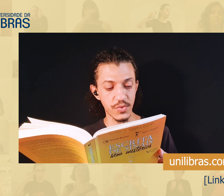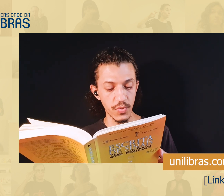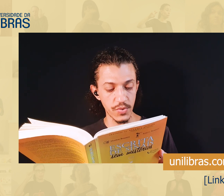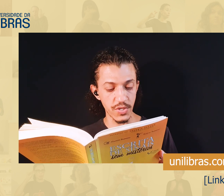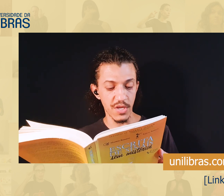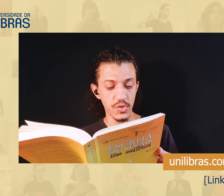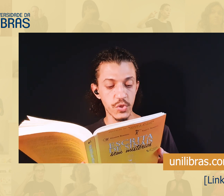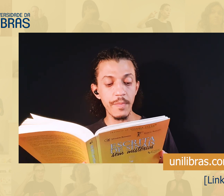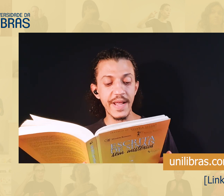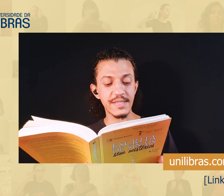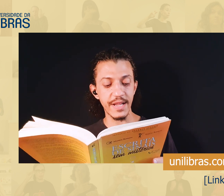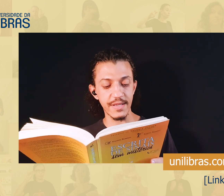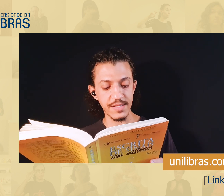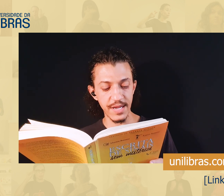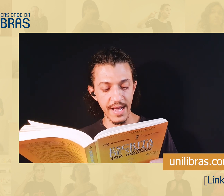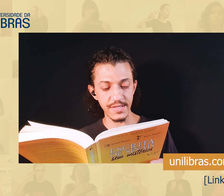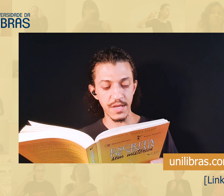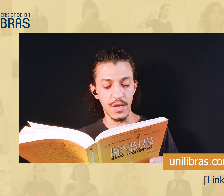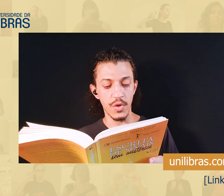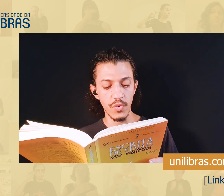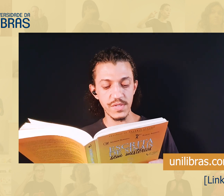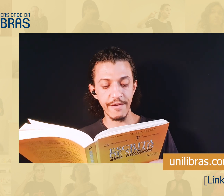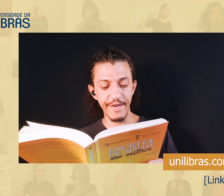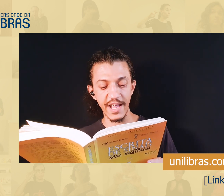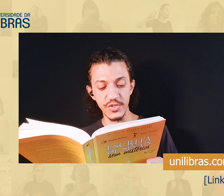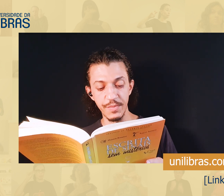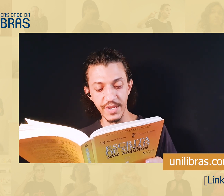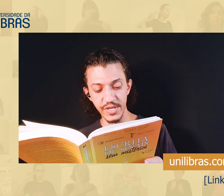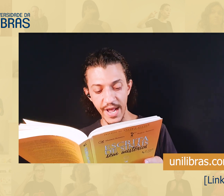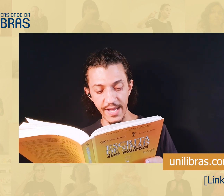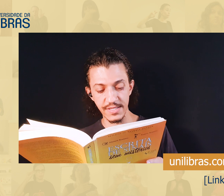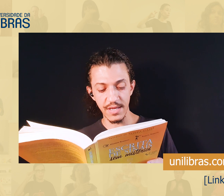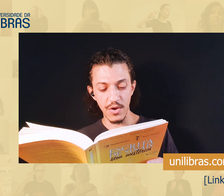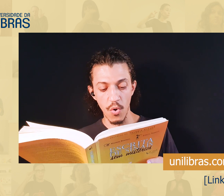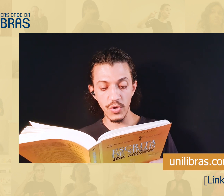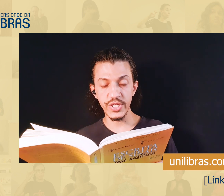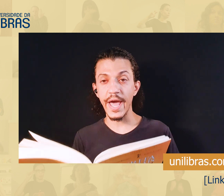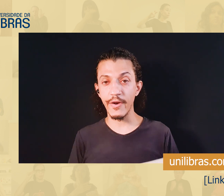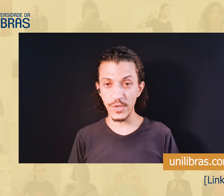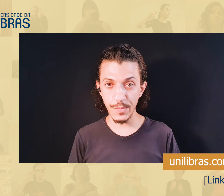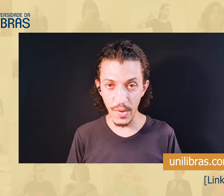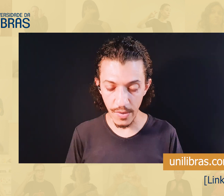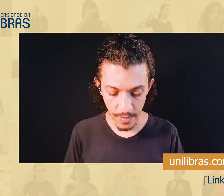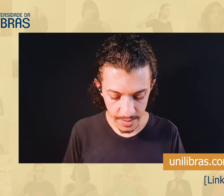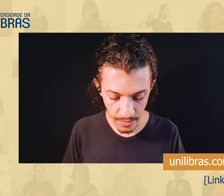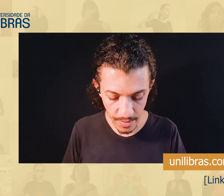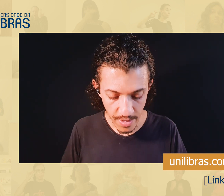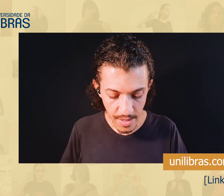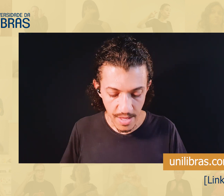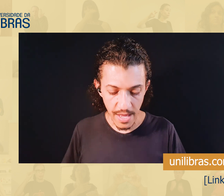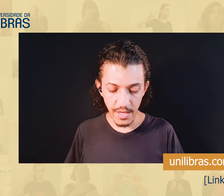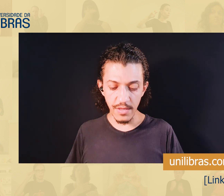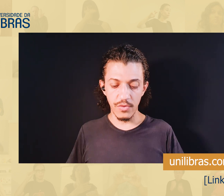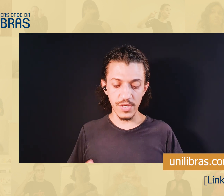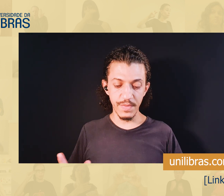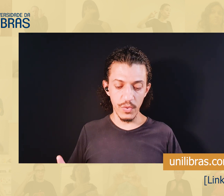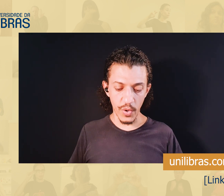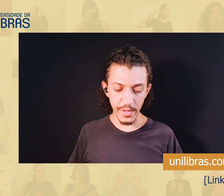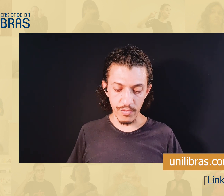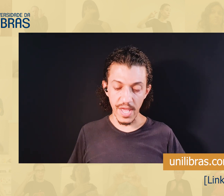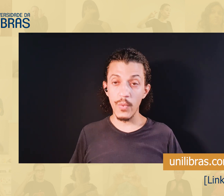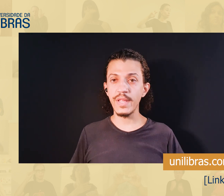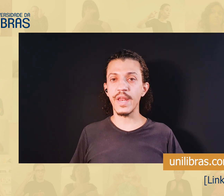grupo de estudos sobre a escrita de sinais no Cefeto de Minas Gerais, onde era o nosso polo. Então, em